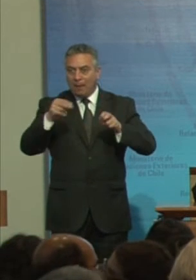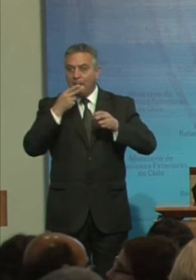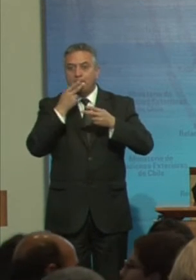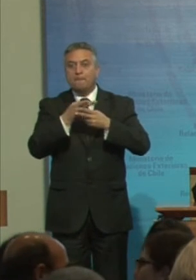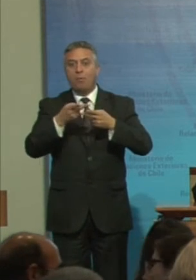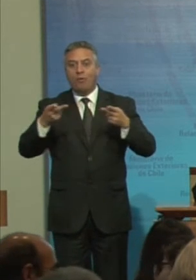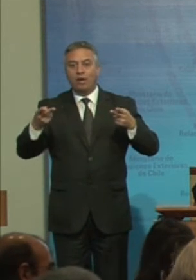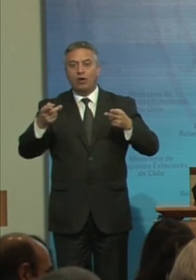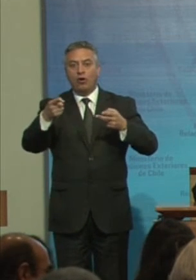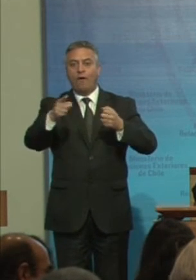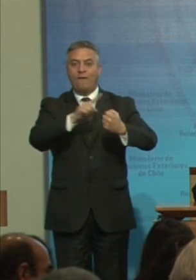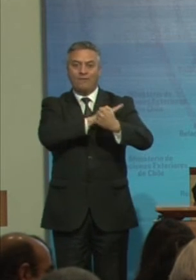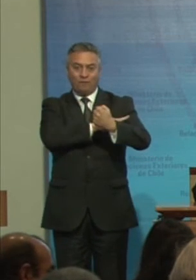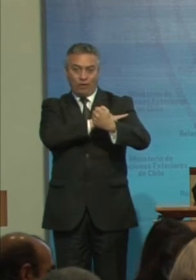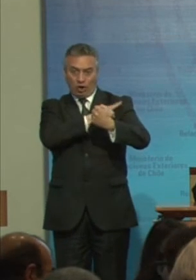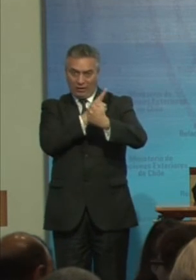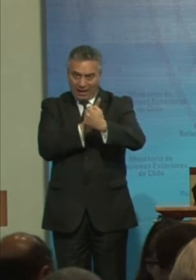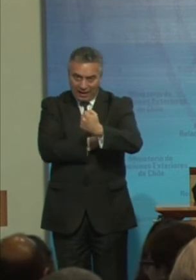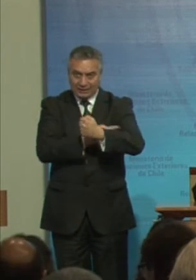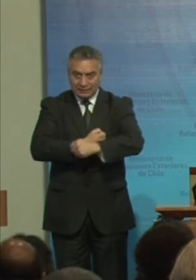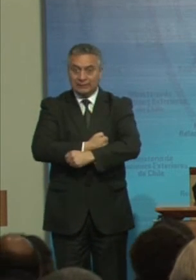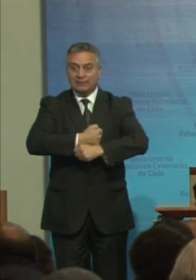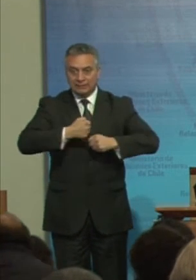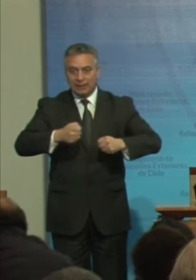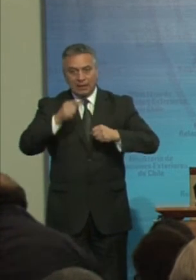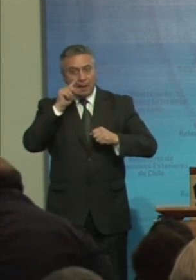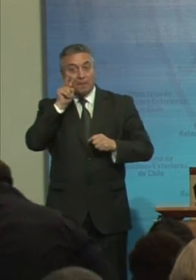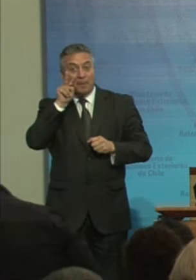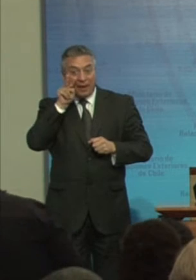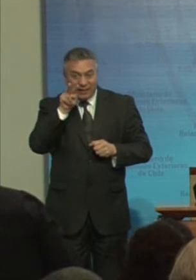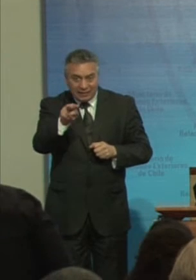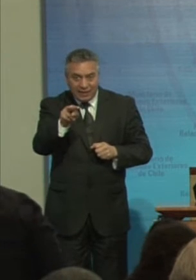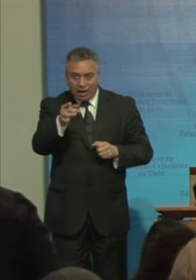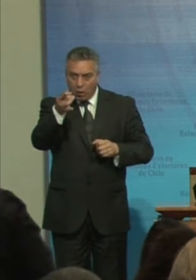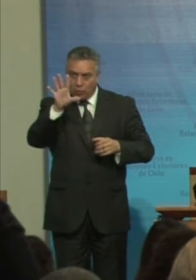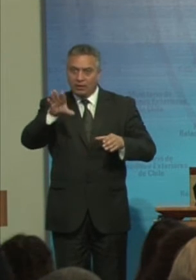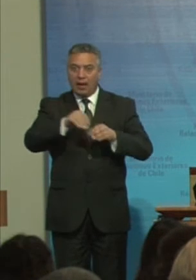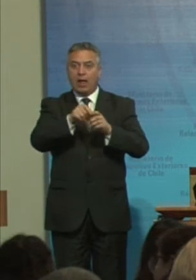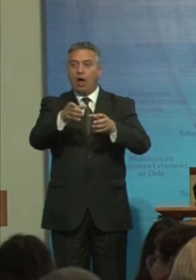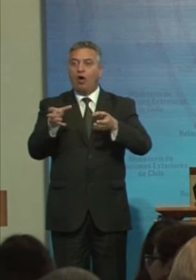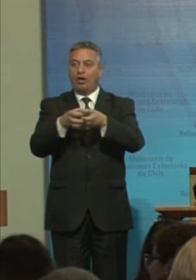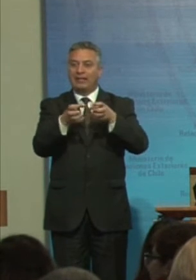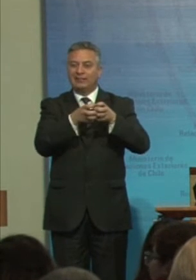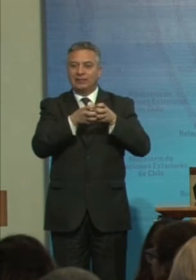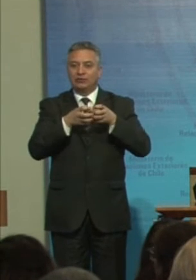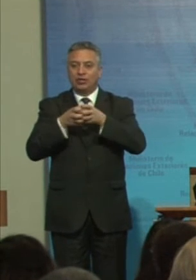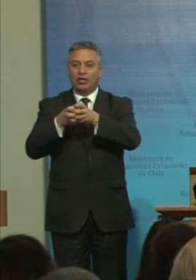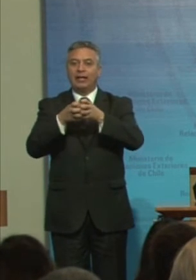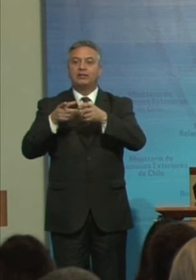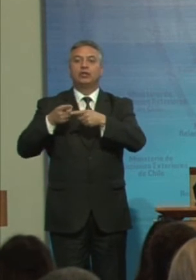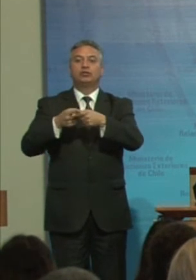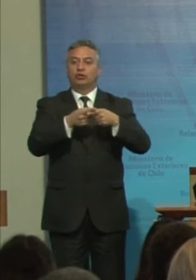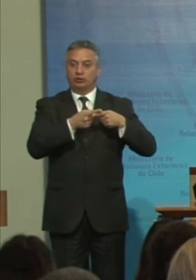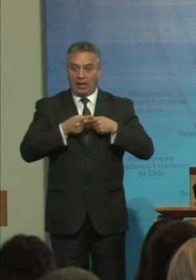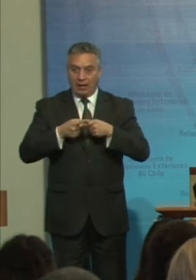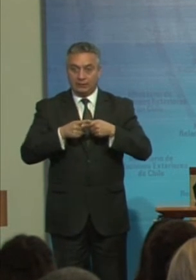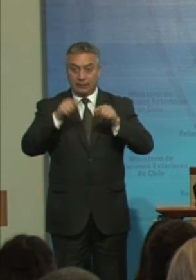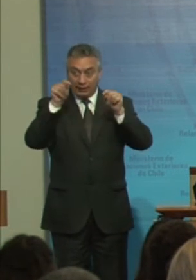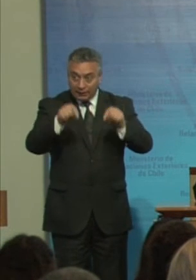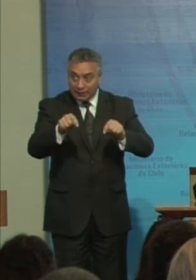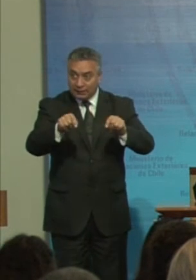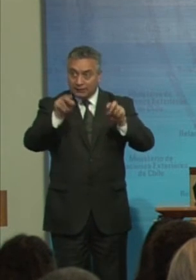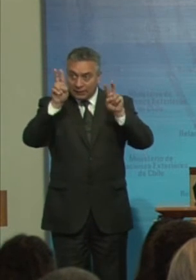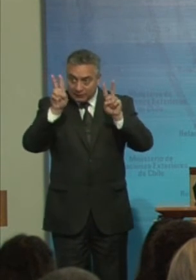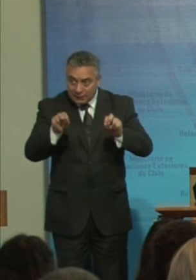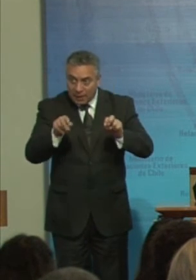Fortalecer El desarrollo Con perspectiva Unitaria De las organizaciones Sociales En este caso De las personas